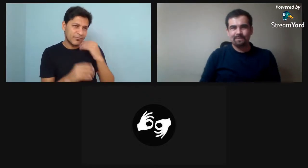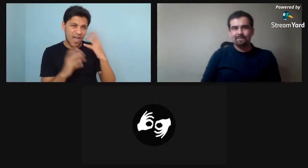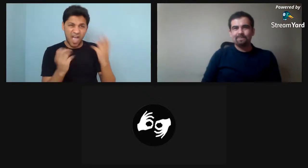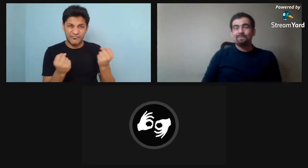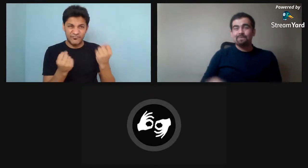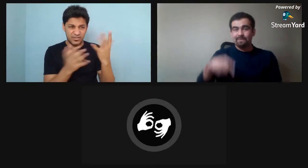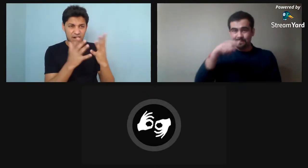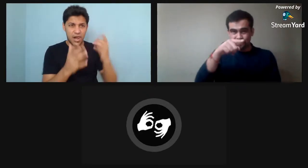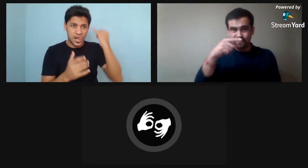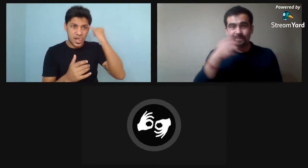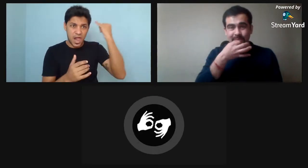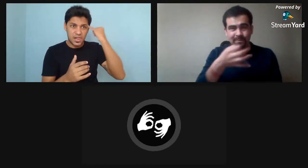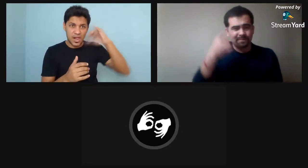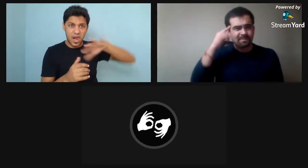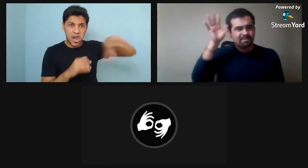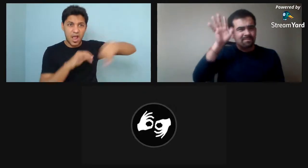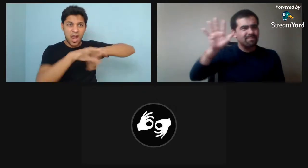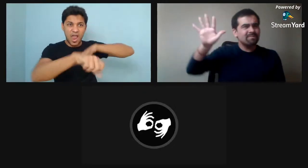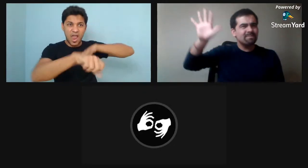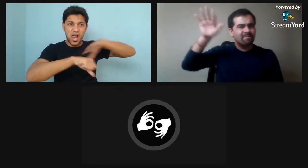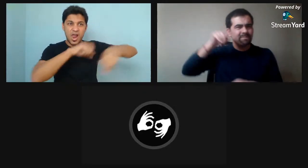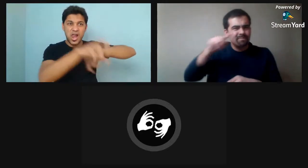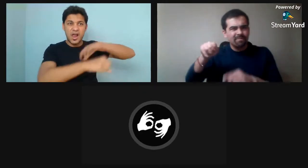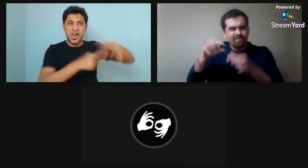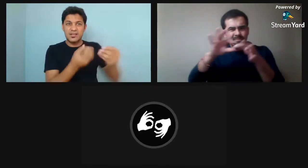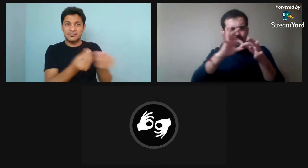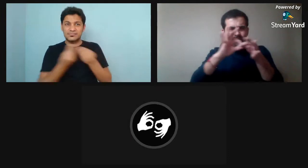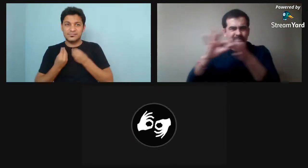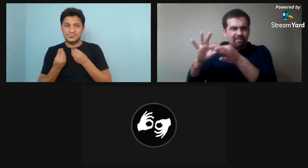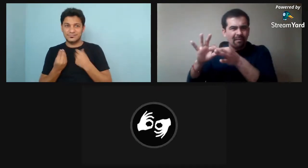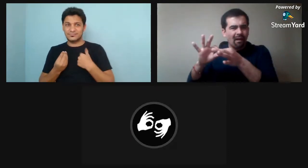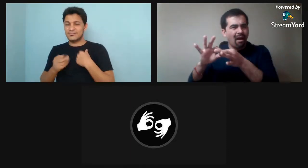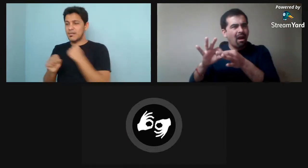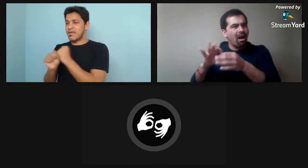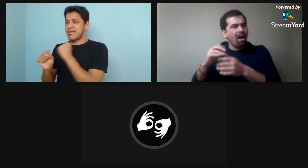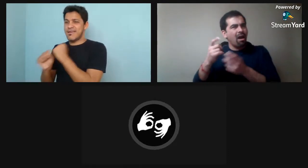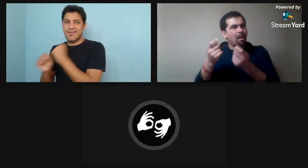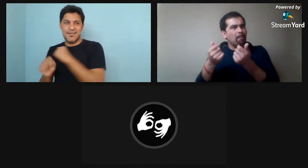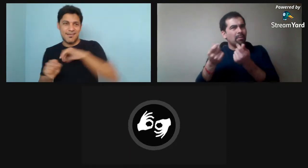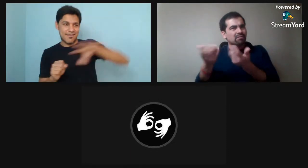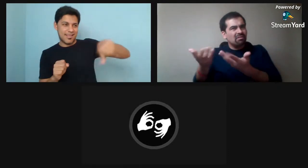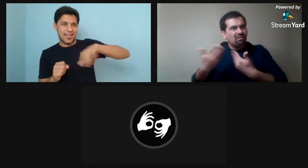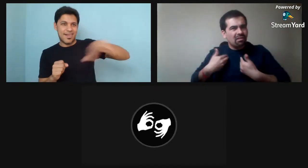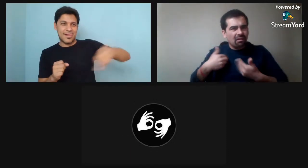Por ejemplo, si hago solamente esto y mi expresión, claro, va cambiando, la gente queda descolocada, por ejemplo.